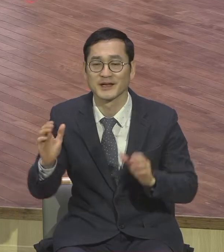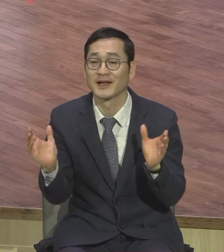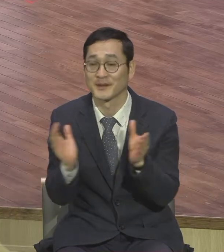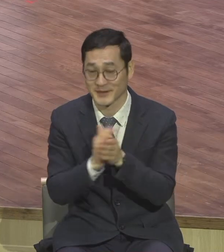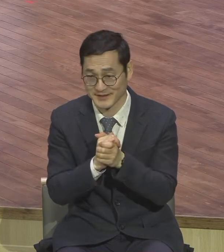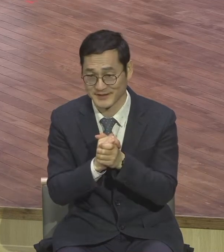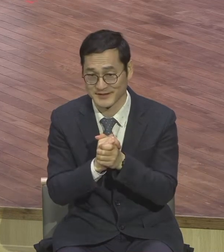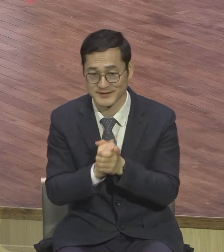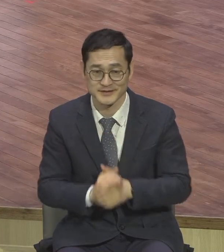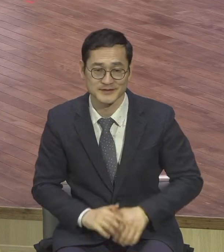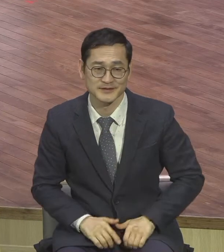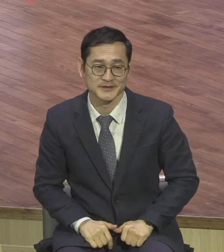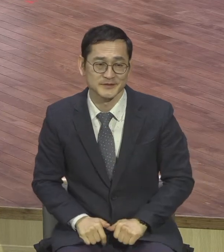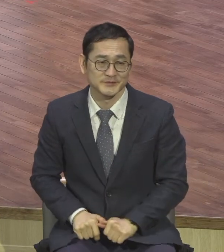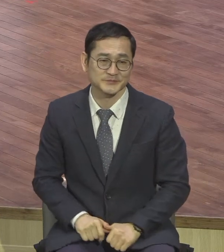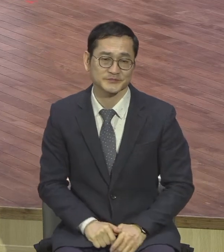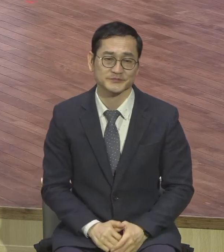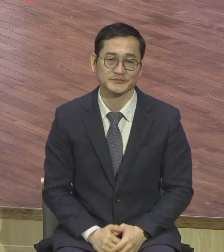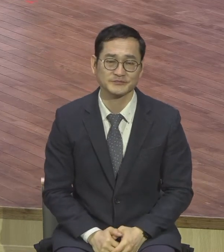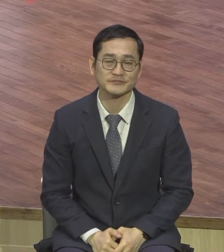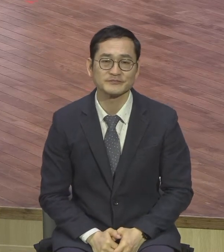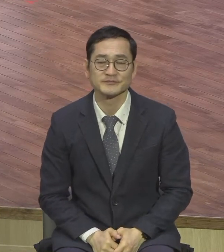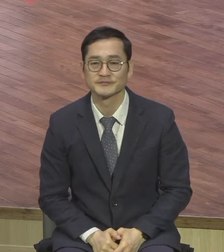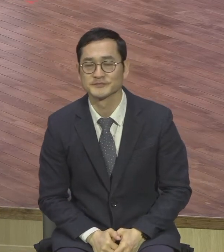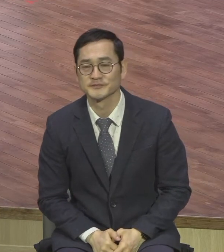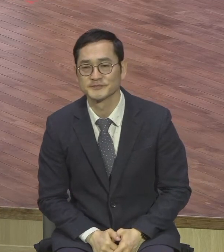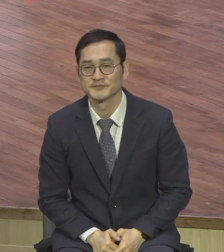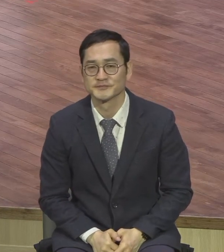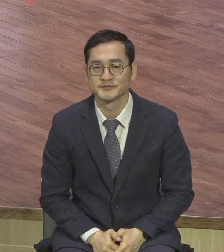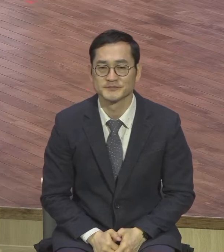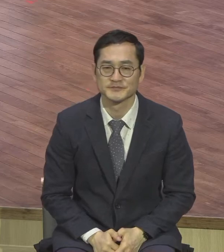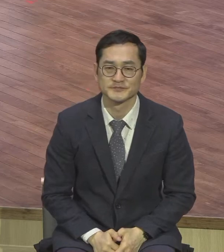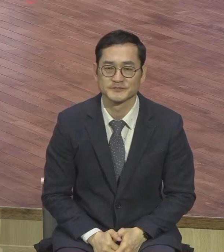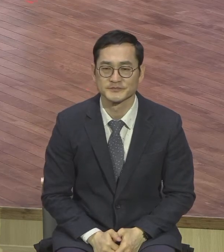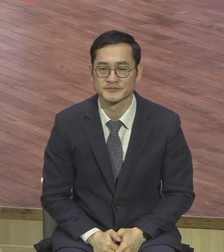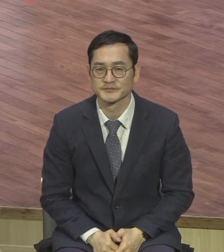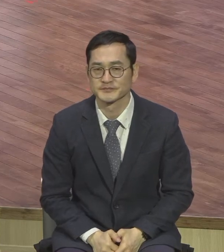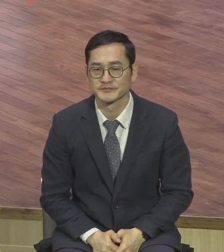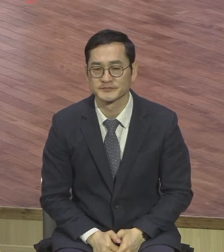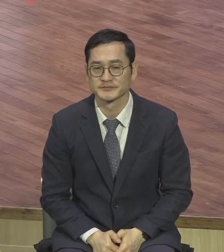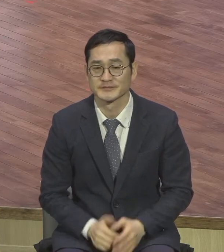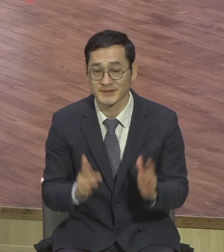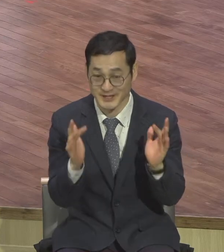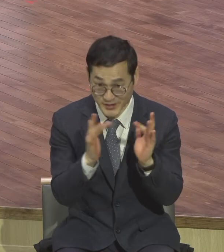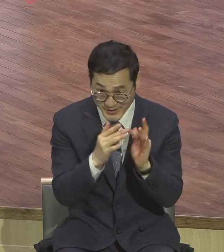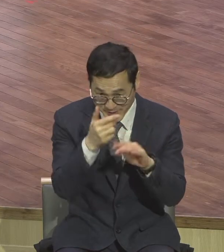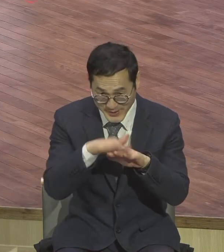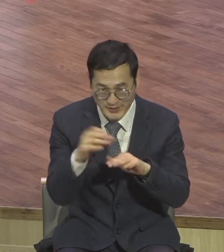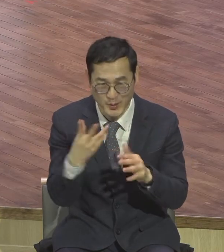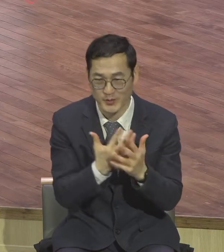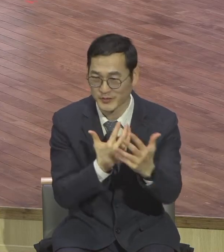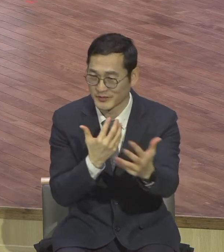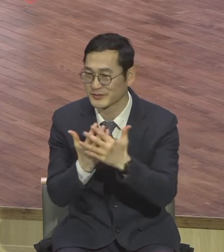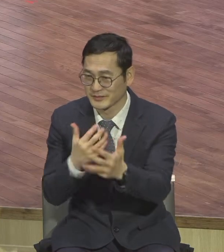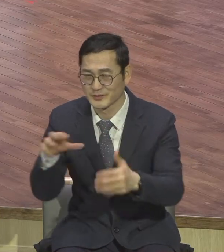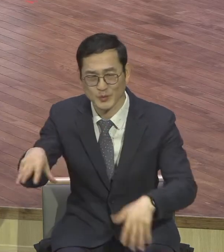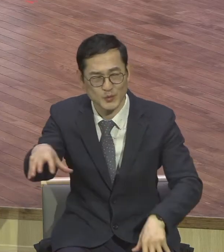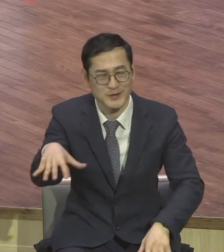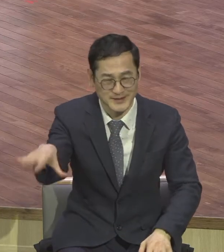원리스 홀, 비전홀, 또 온라인 예배되는 성도들, 또 해외 성도들 같이 서로 인사합시다.